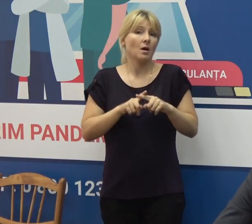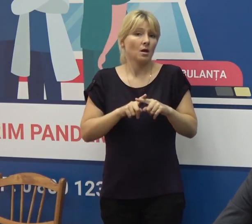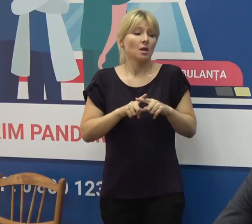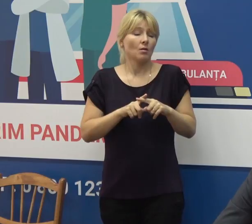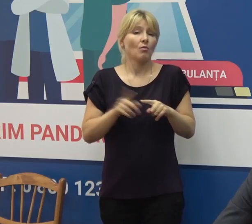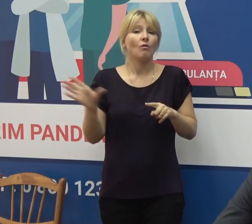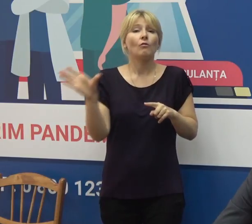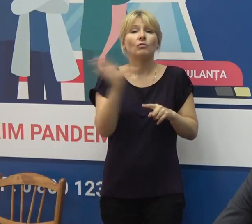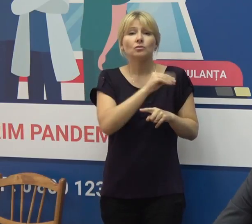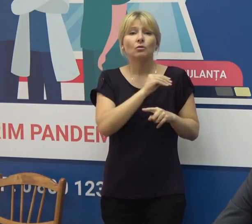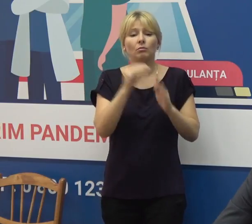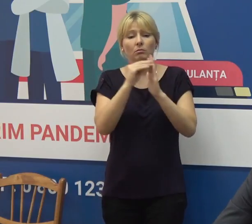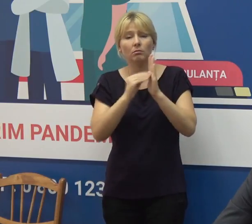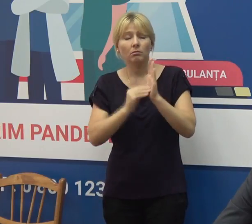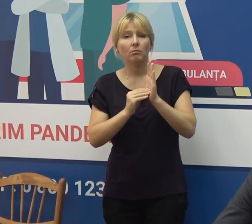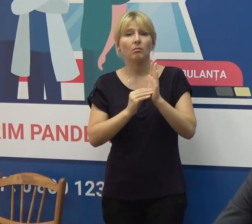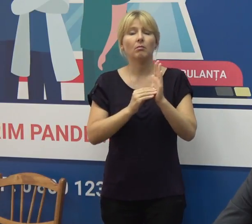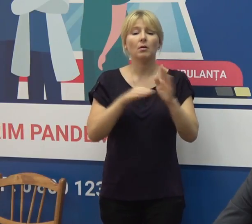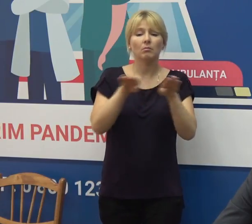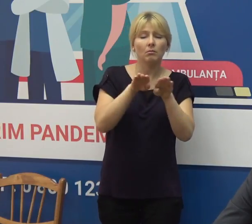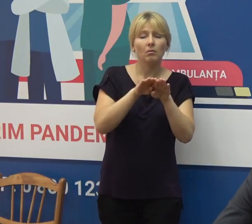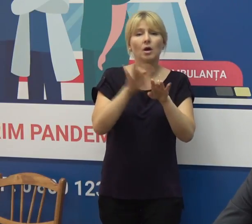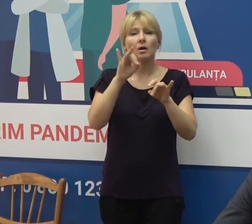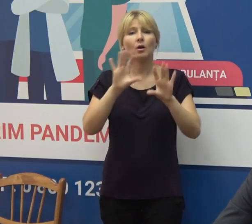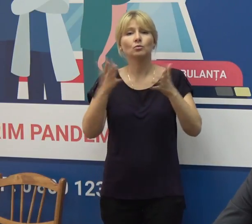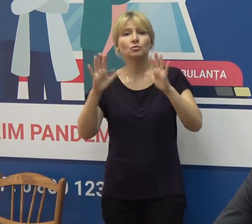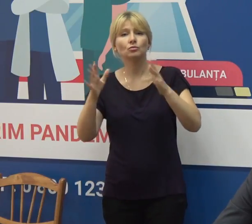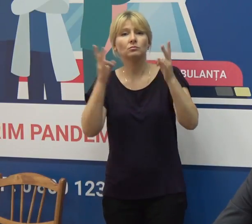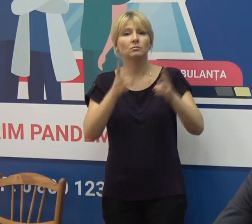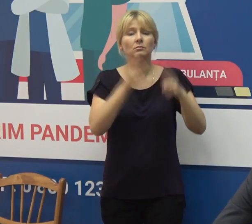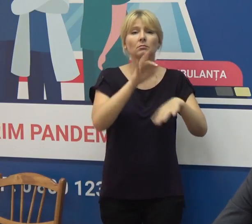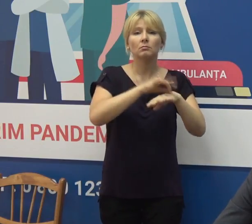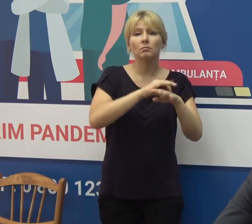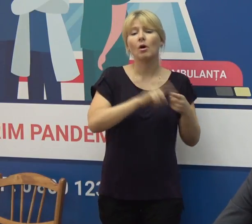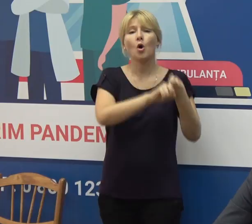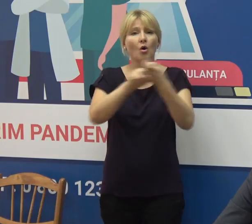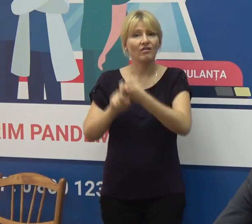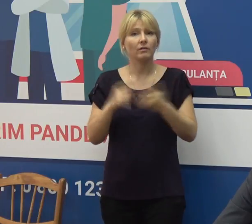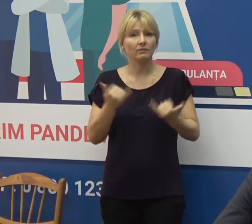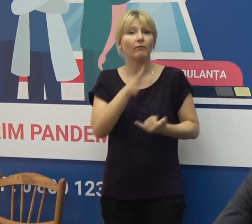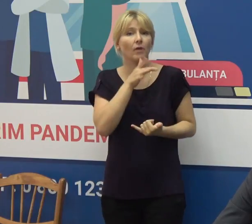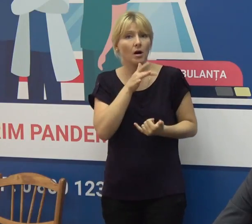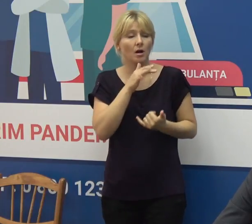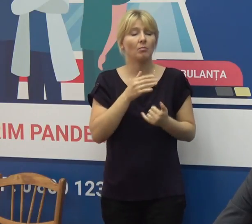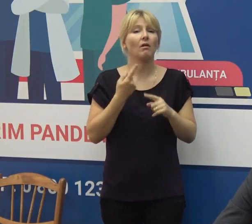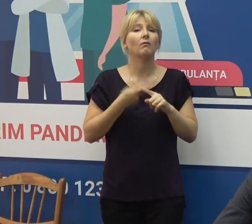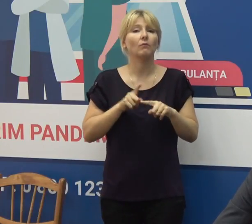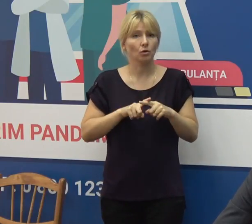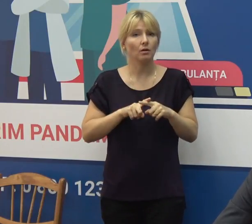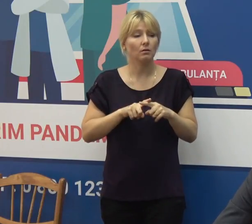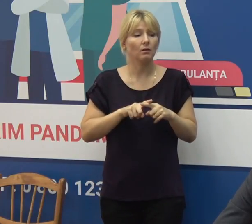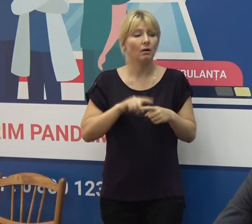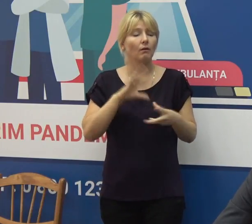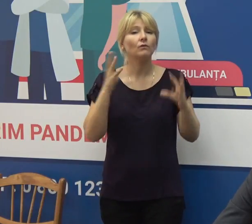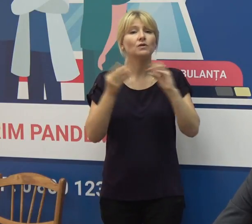estimările pentru rata bazală de reproducere a cazurilor ne arată că, în momentul de față, acest coeficient este în jurul